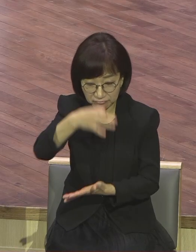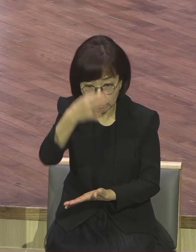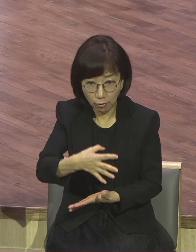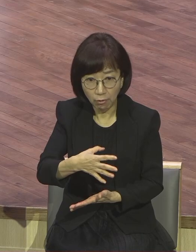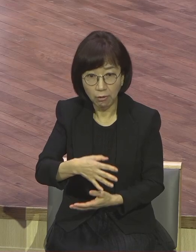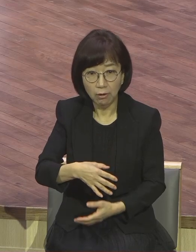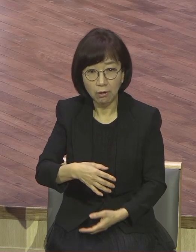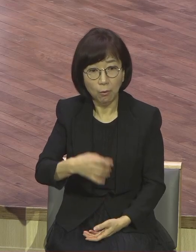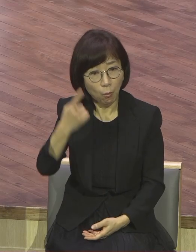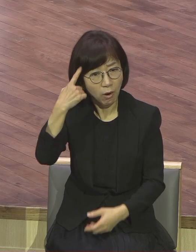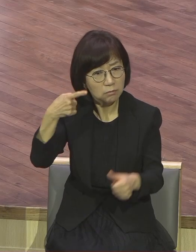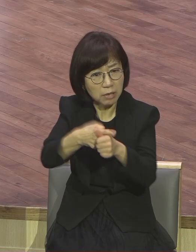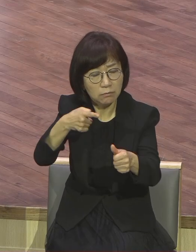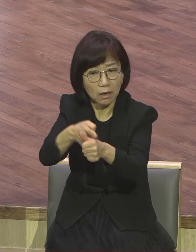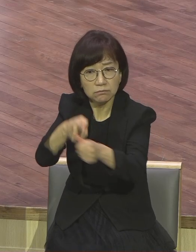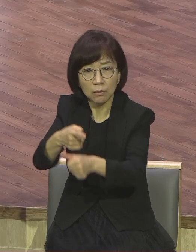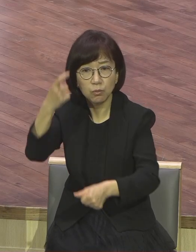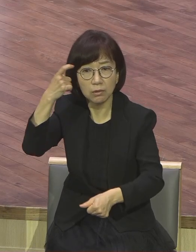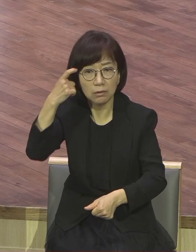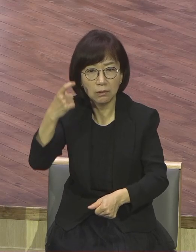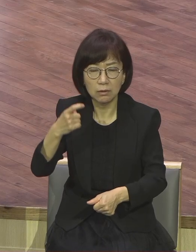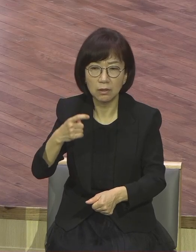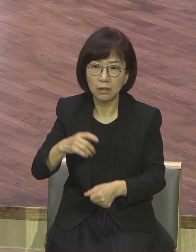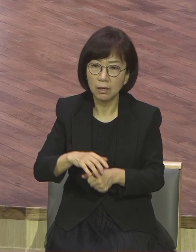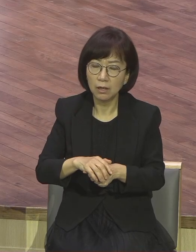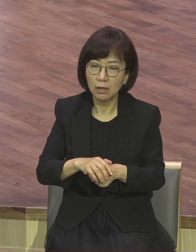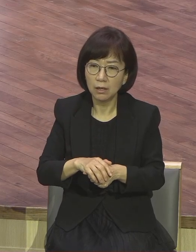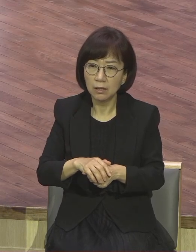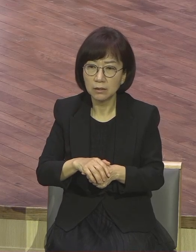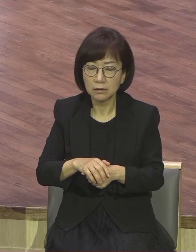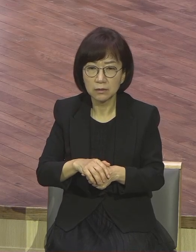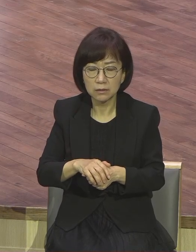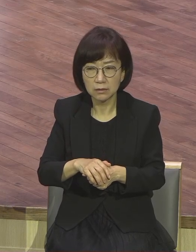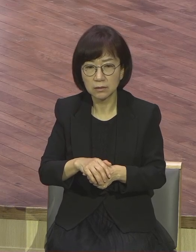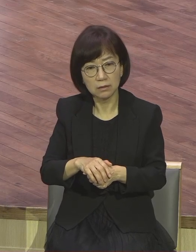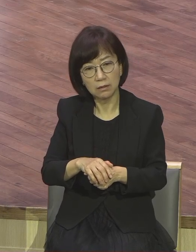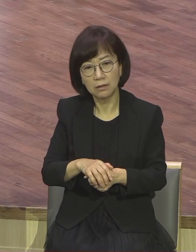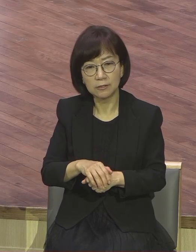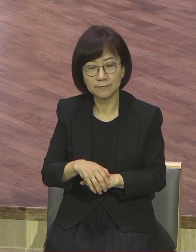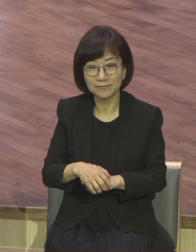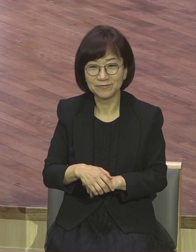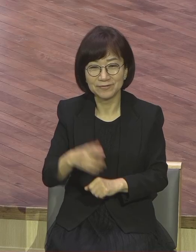이게 영적으로 해석 안하고 무슨 답이 나옵니까.